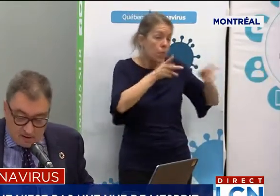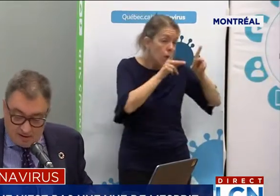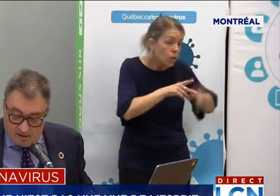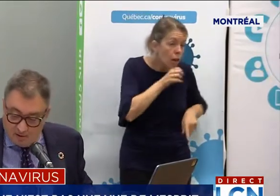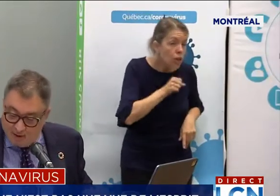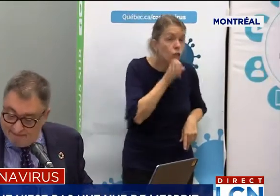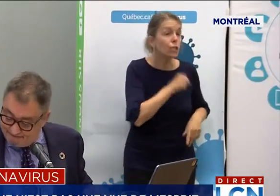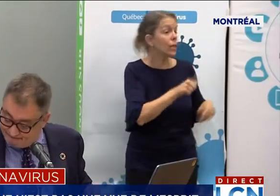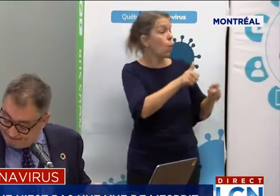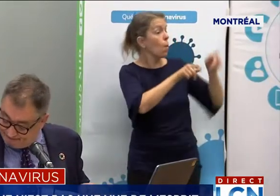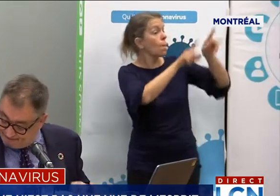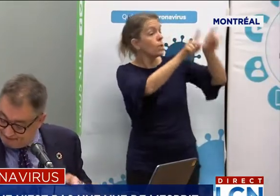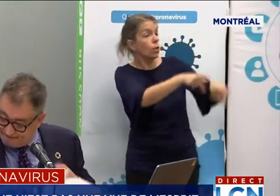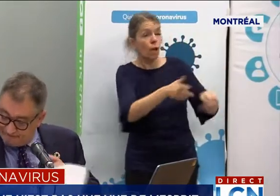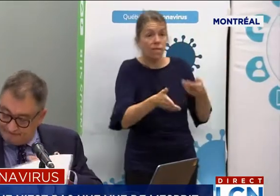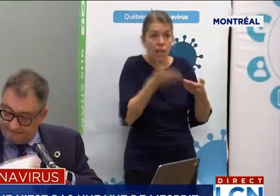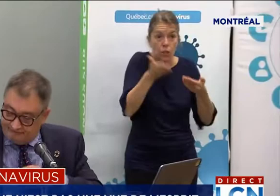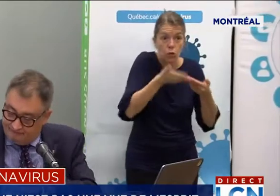docteur Drouin.